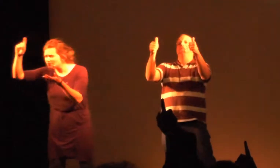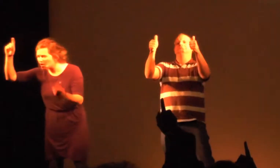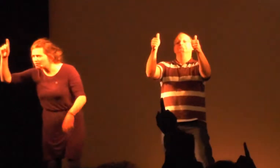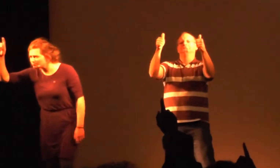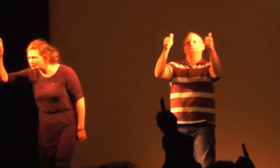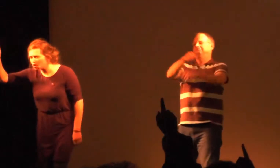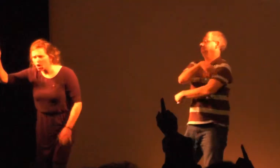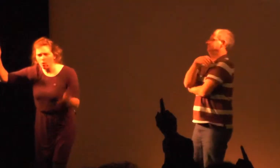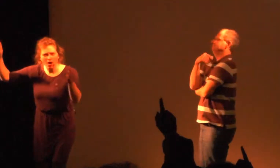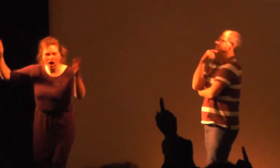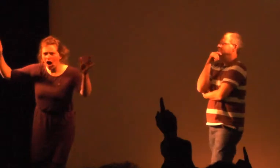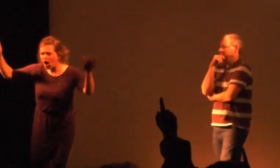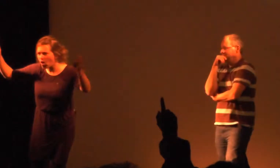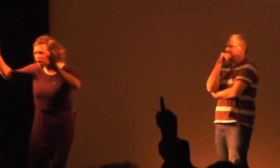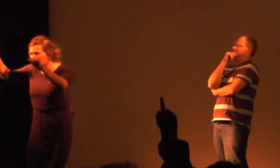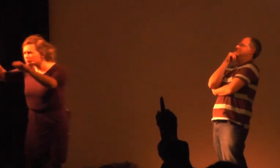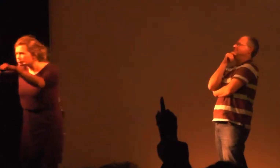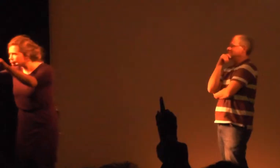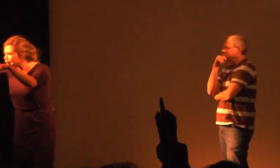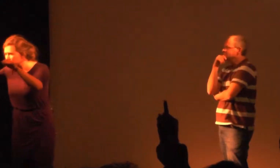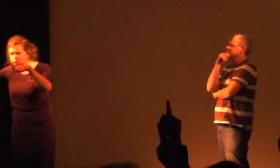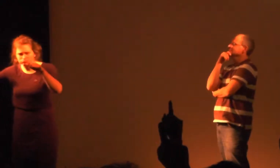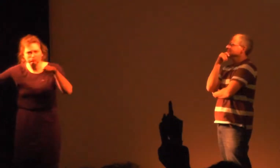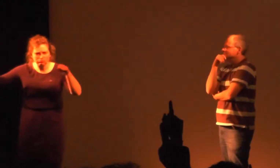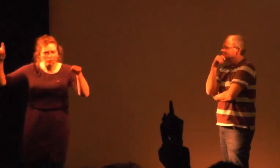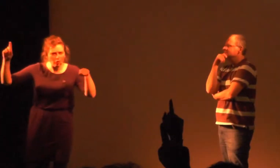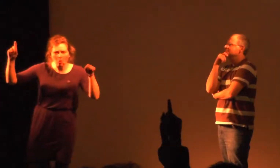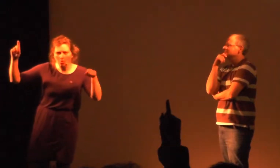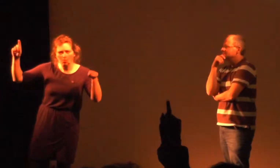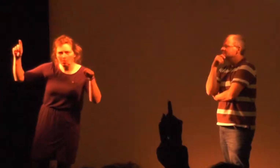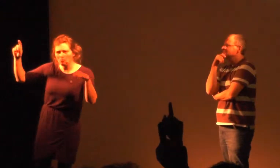hoch machen? Genau, jeder macht mal seinen Arm hoch, das bedeutet, ihr gebt einen Punkt ab. Okay,